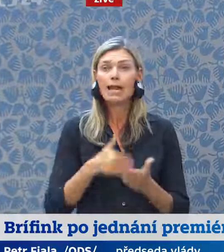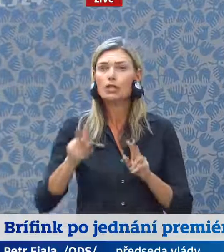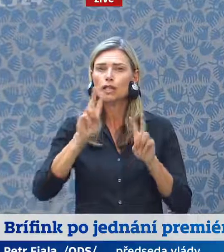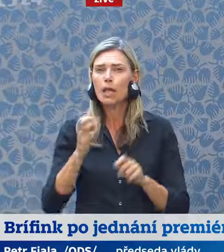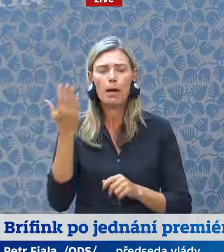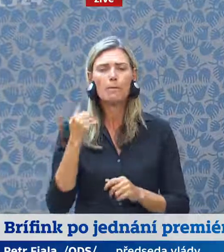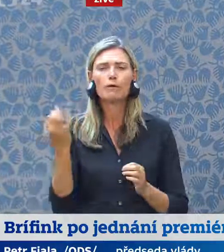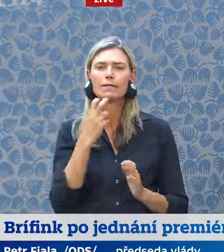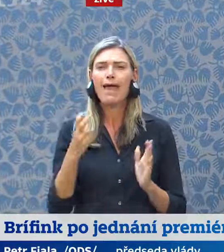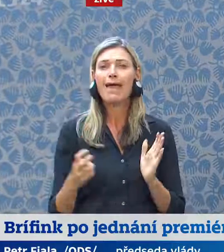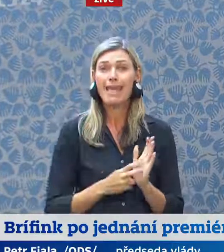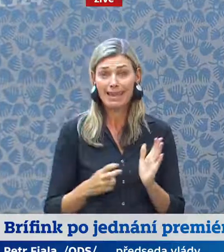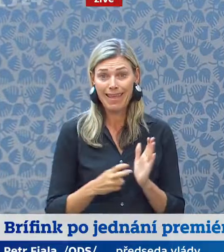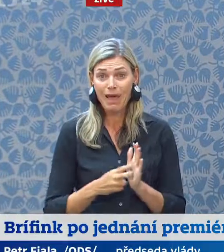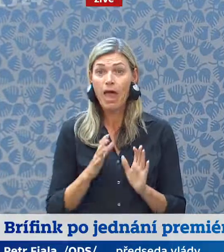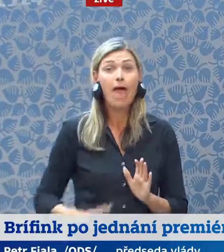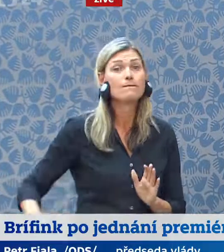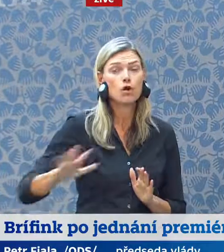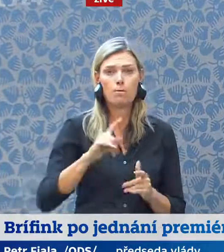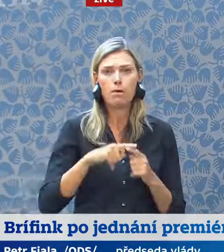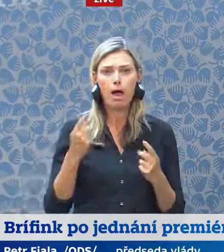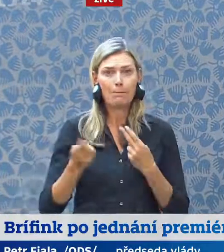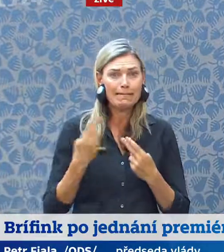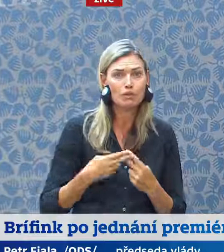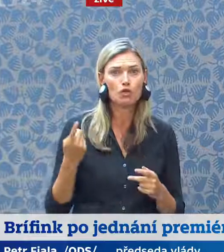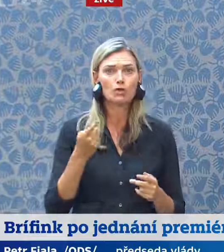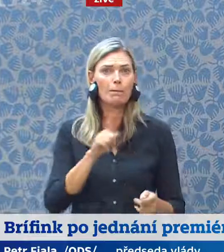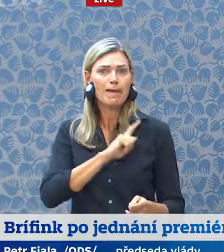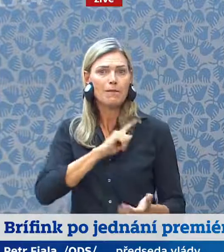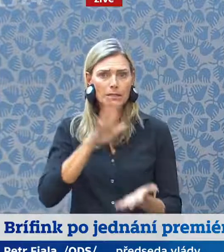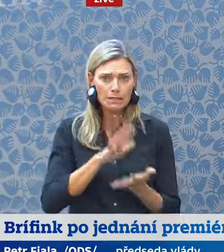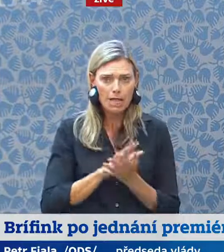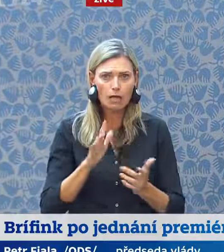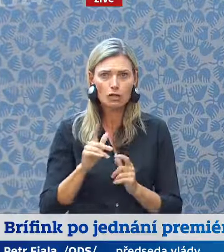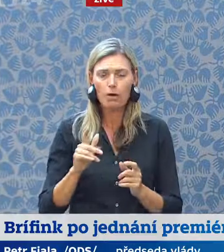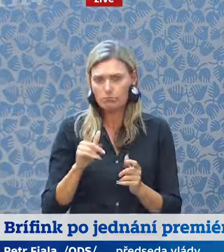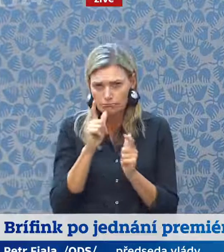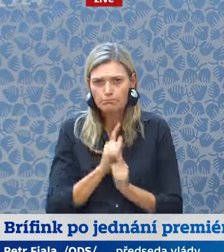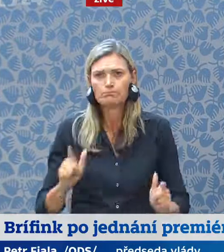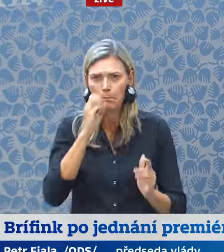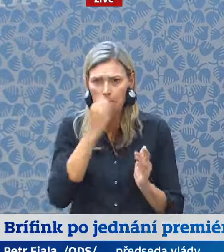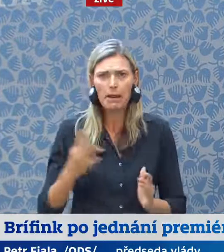soběstačnosti Evropy, energetické bezpečnosti Evropy, což jsou témata, která se